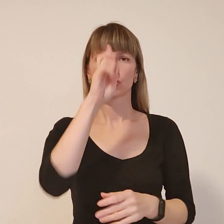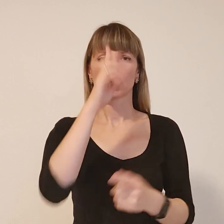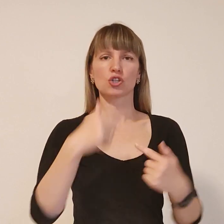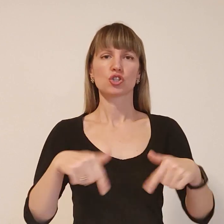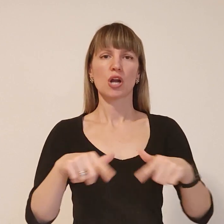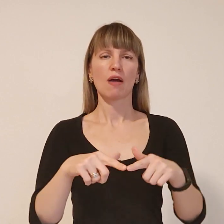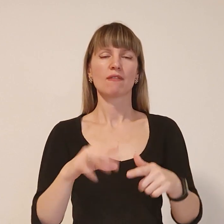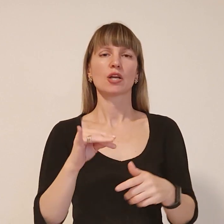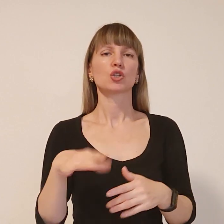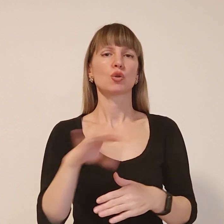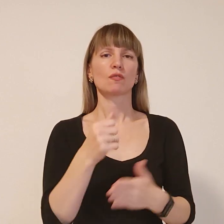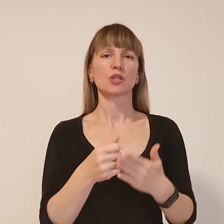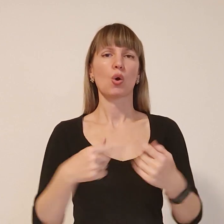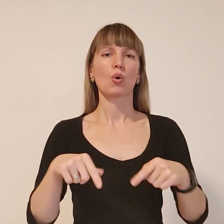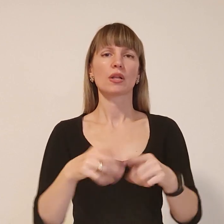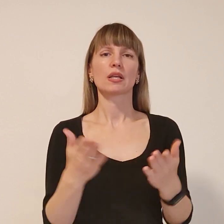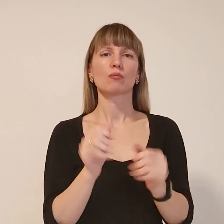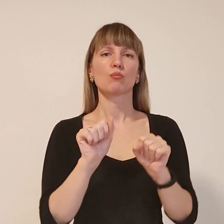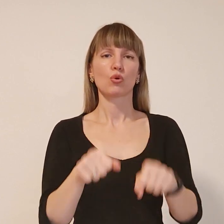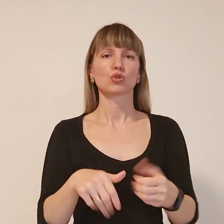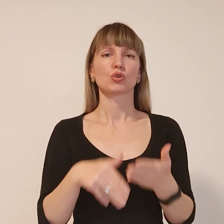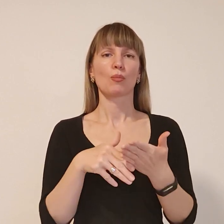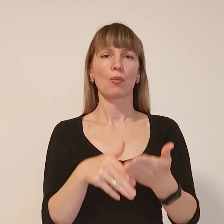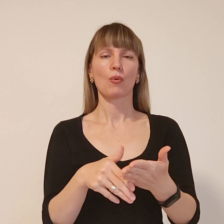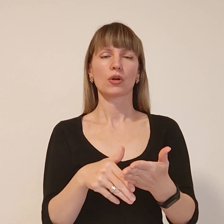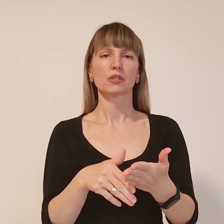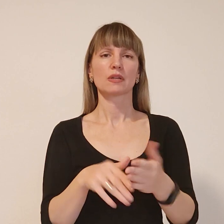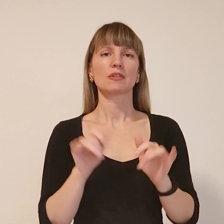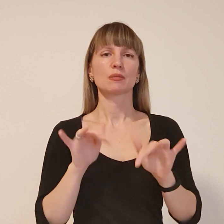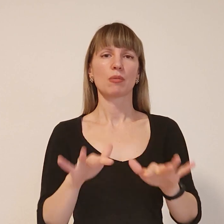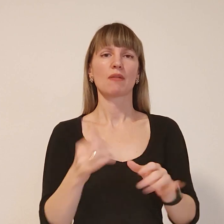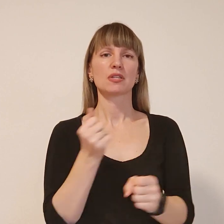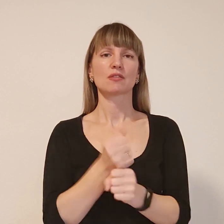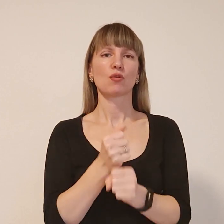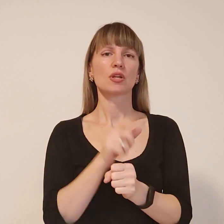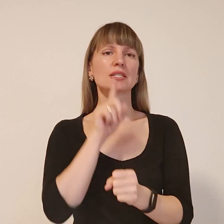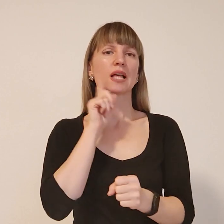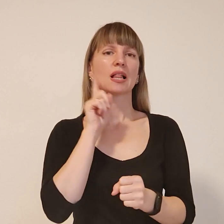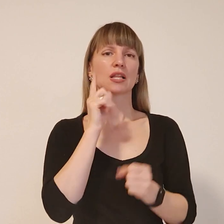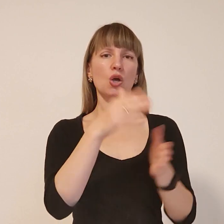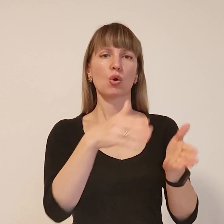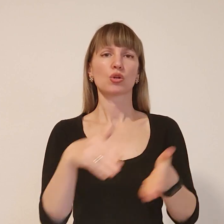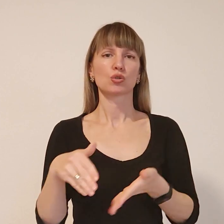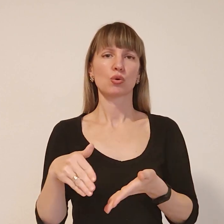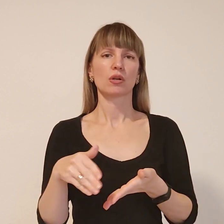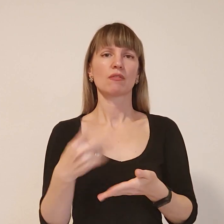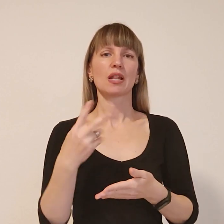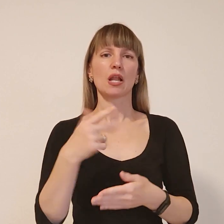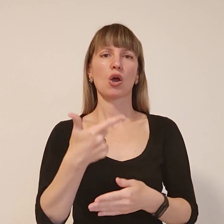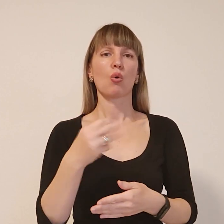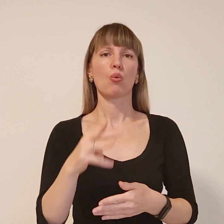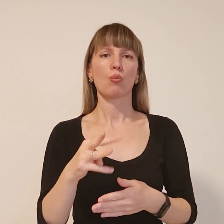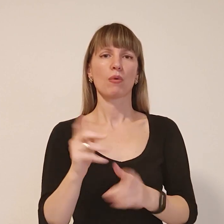і до всіх органів, які можуть допомогти в справі створення зелених коридорів для гуманітарних вантажів.